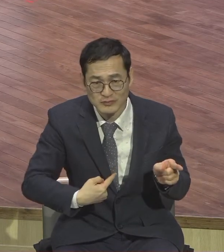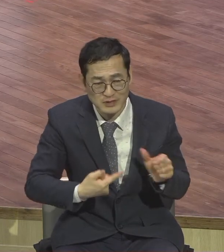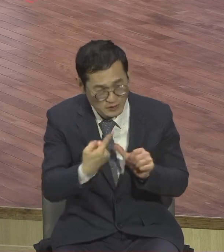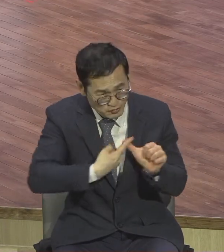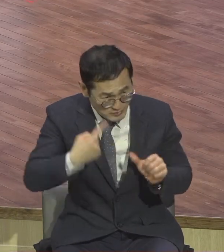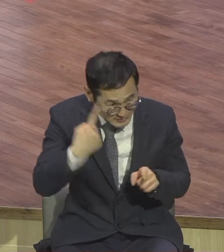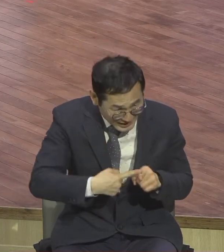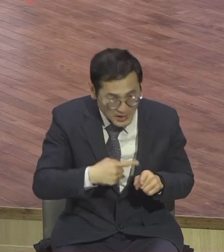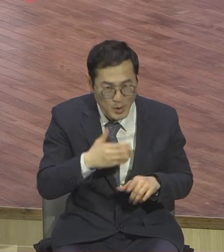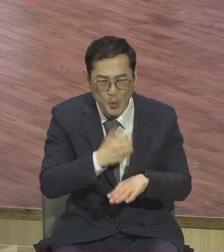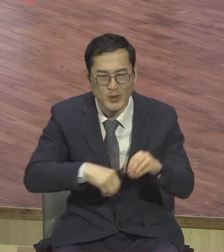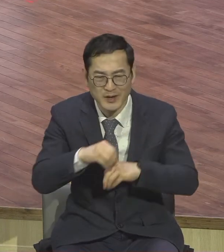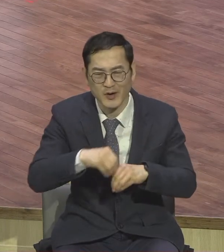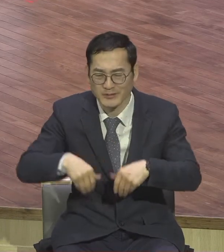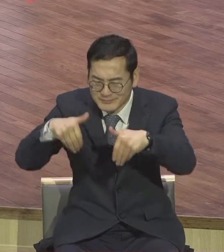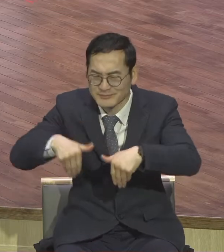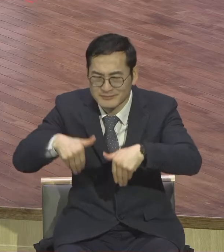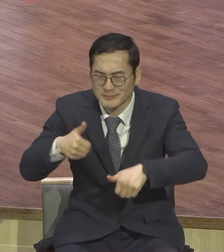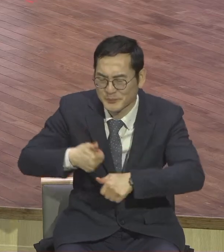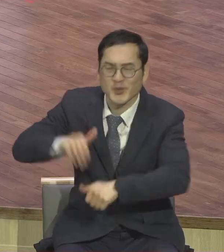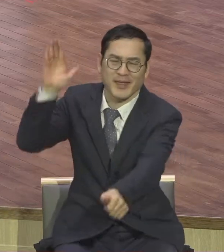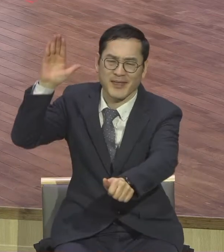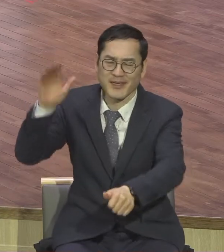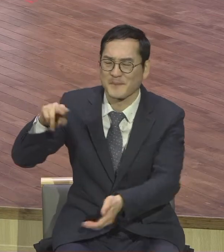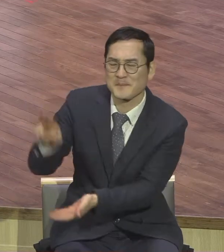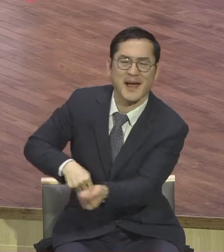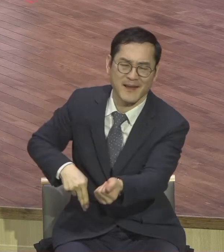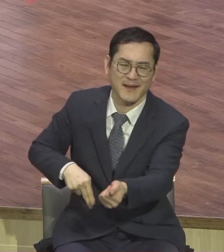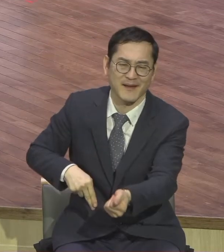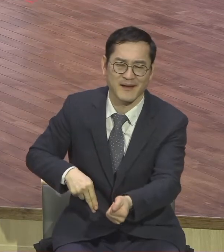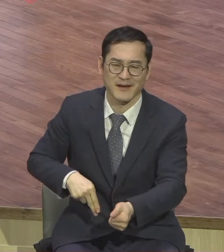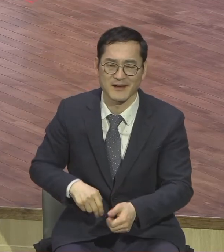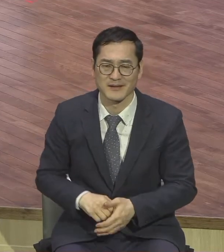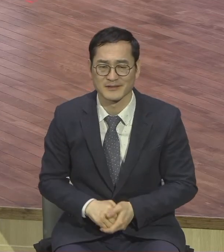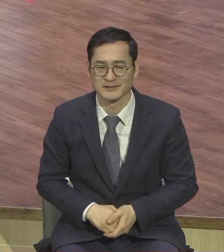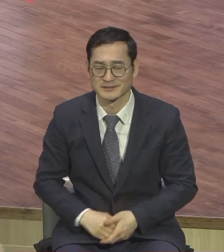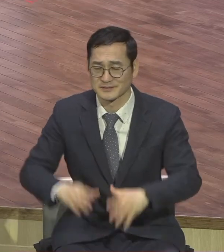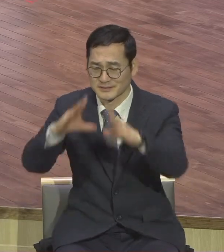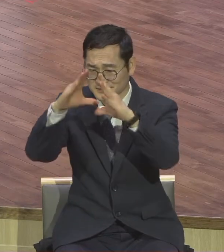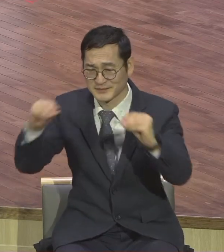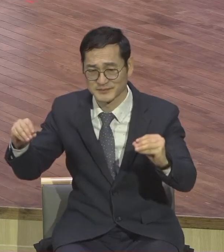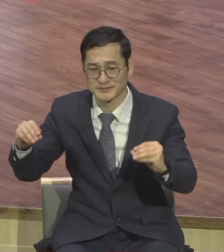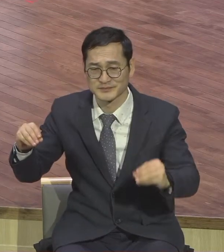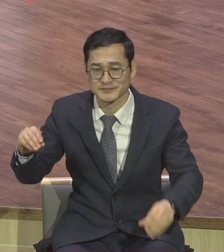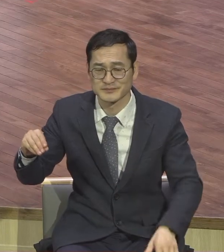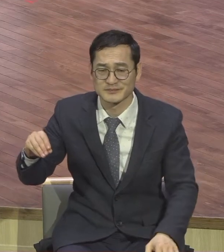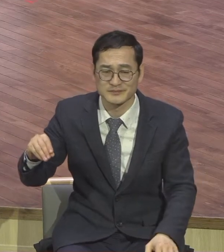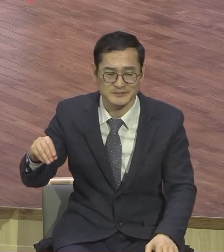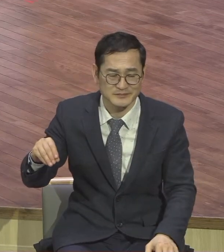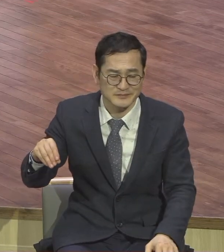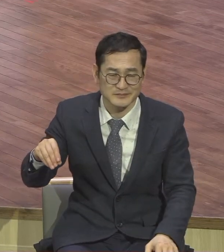팔아먹었어 노예가 족장의 아들이 벌거벗고 팬티 하나 입고